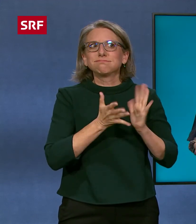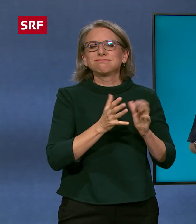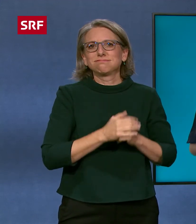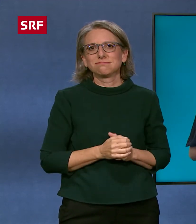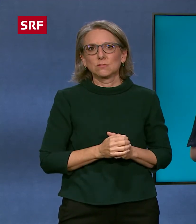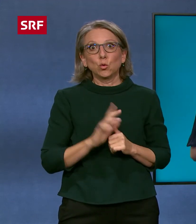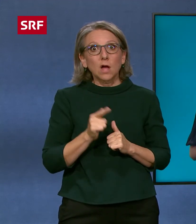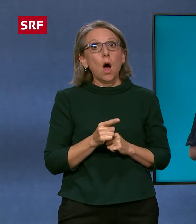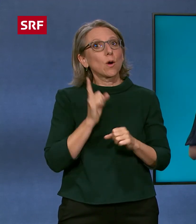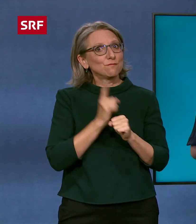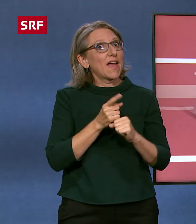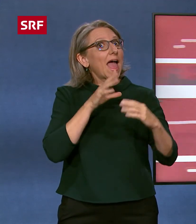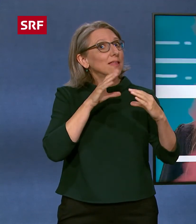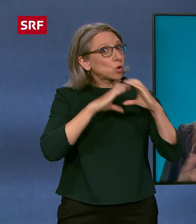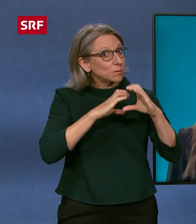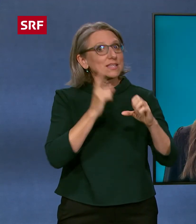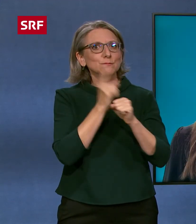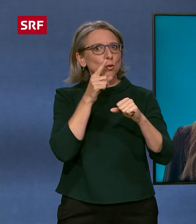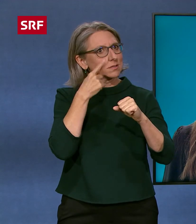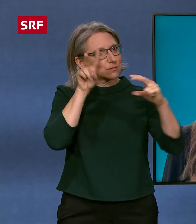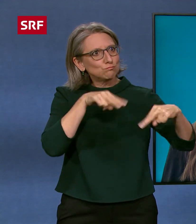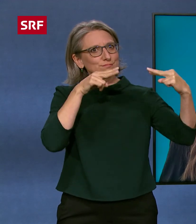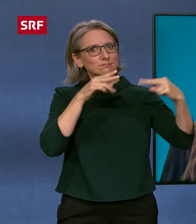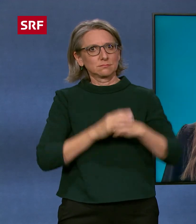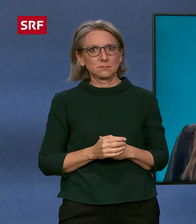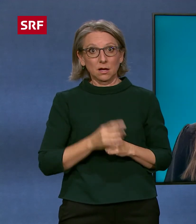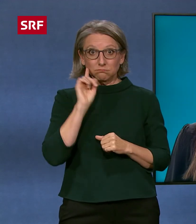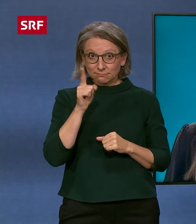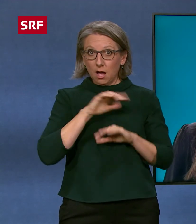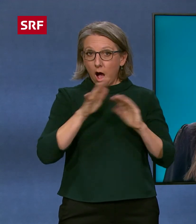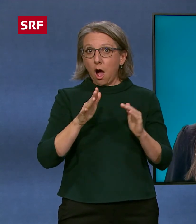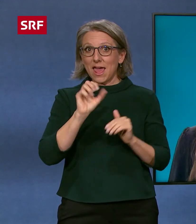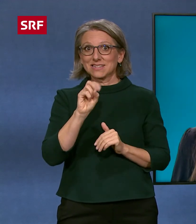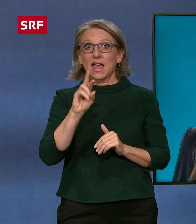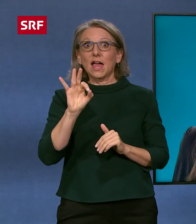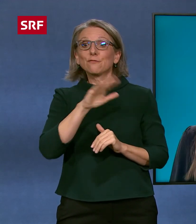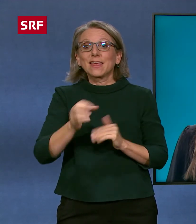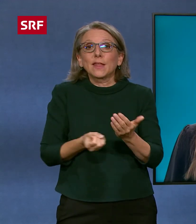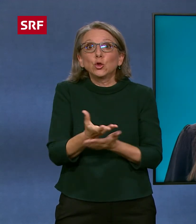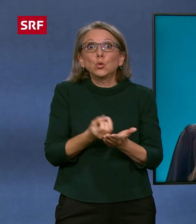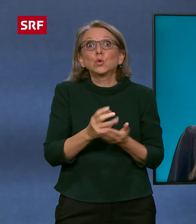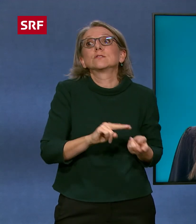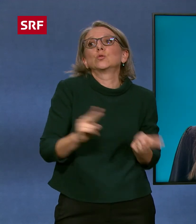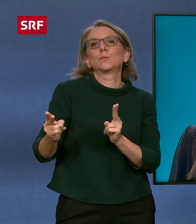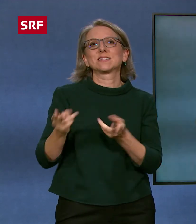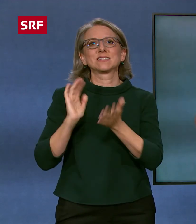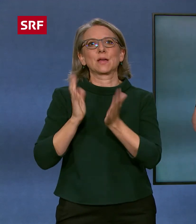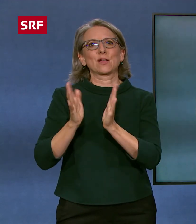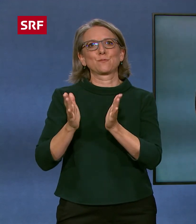beim Schwätzen anschaut. Übrigens werden alle unsere SRF Kinder-News auch in Gebärdensprache übersetzt. Im Sommer hat die